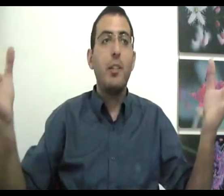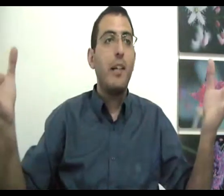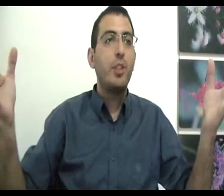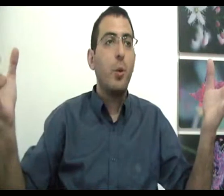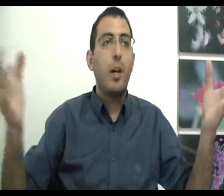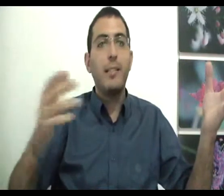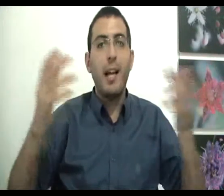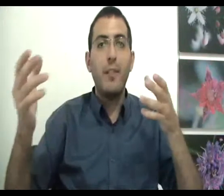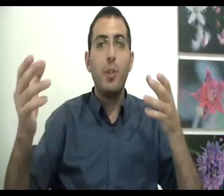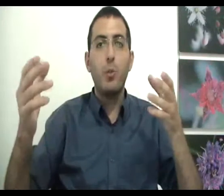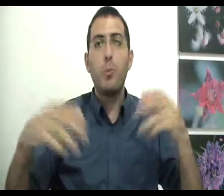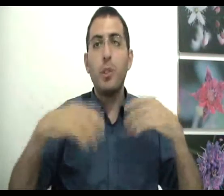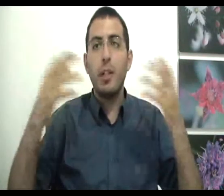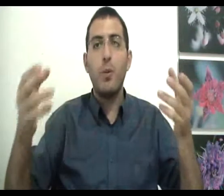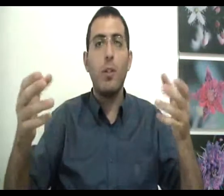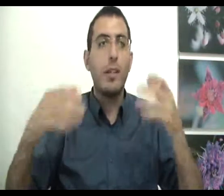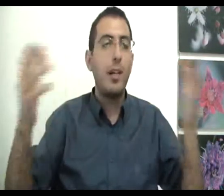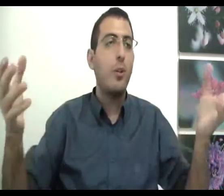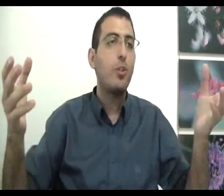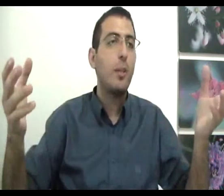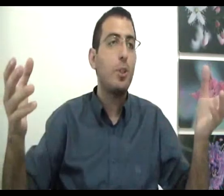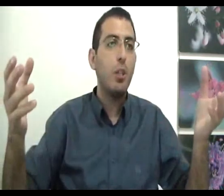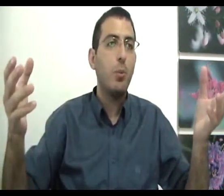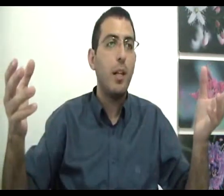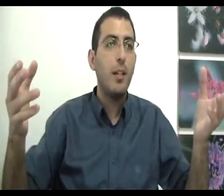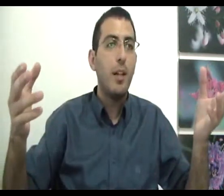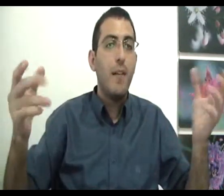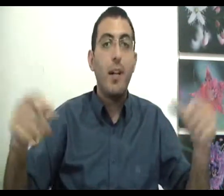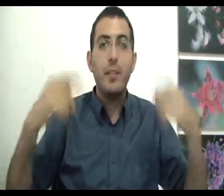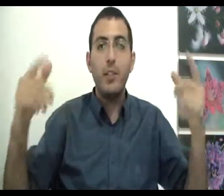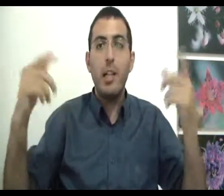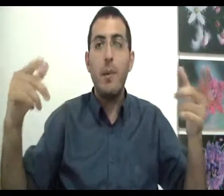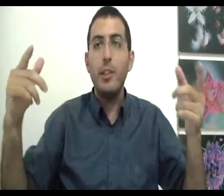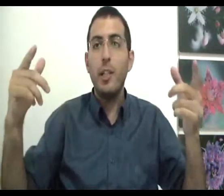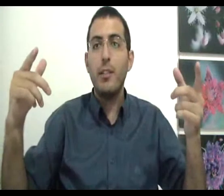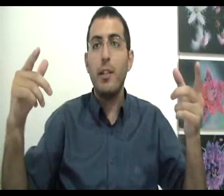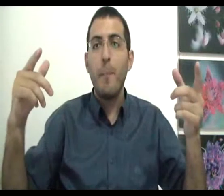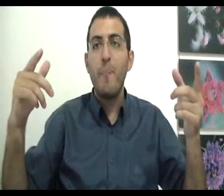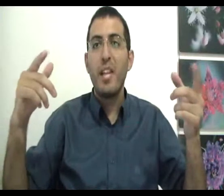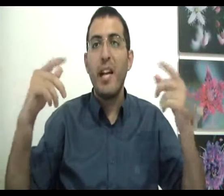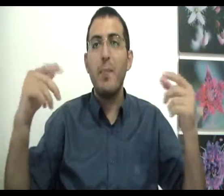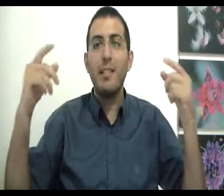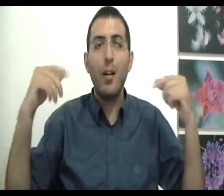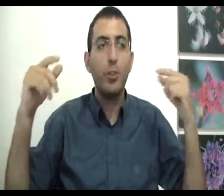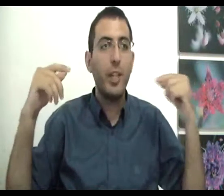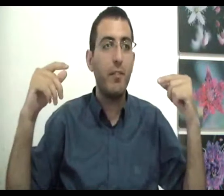להתחייב שלו הרי זה רק אפשרות כמו שאתה יכול אתה ככה יכול להיות גם שאתה לא תוכל ועכשיו השאלה הבאה נשאלת היא האם אתה חושב